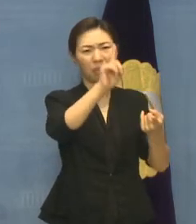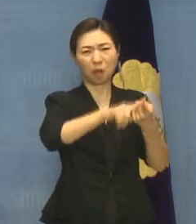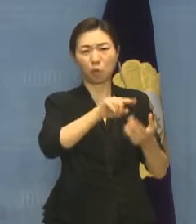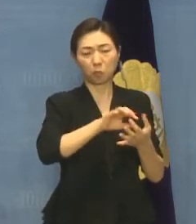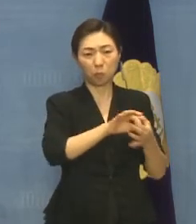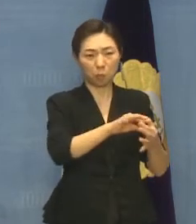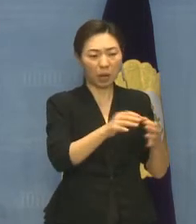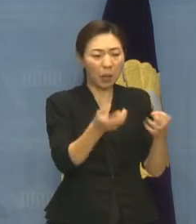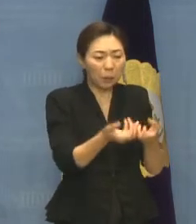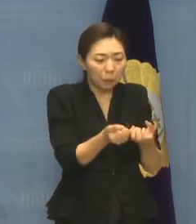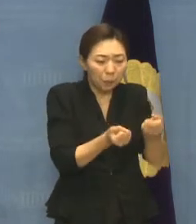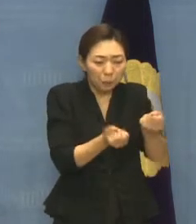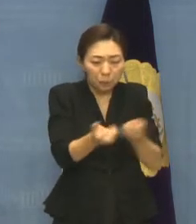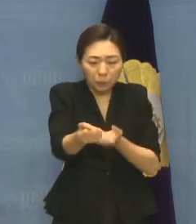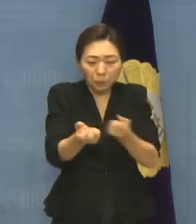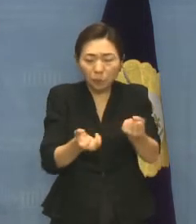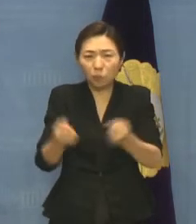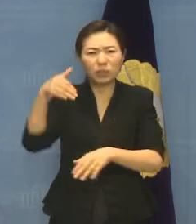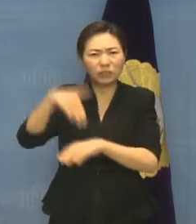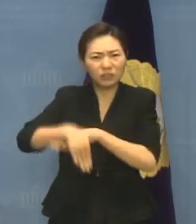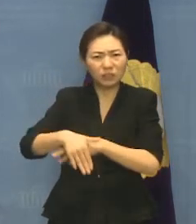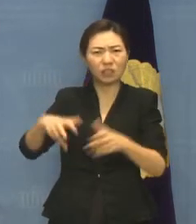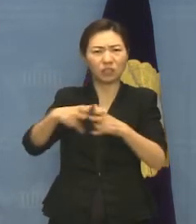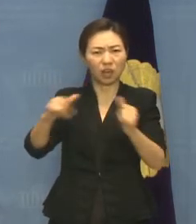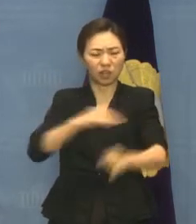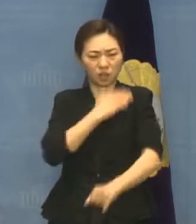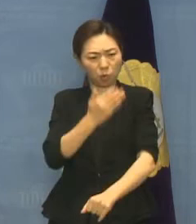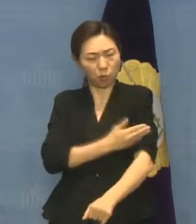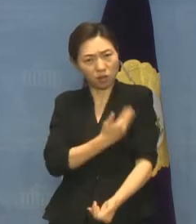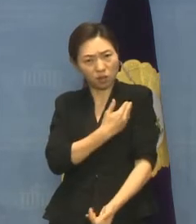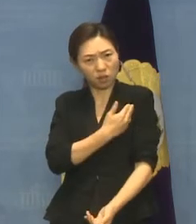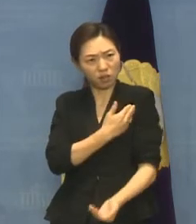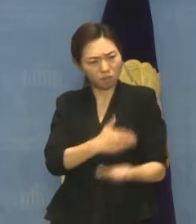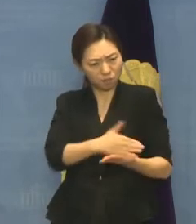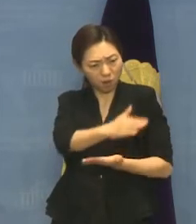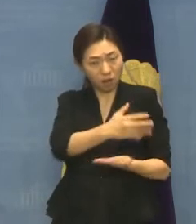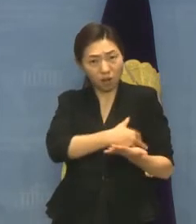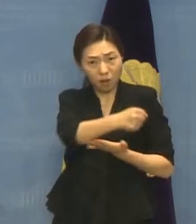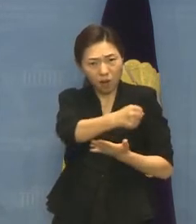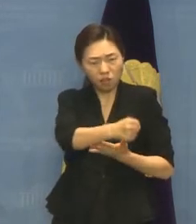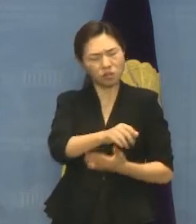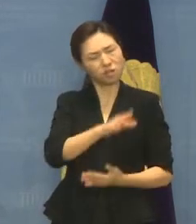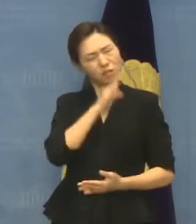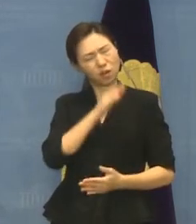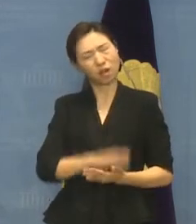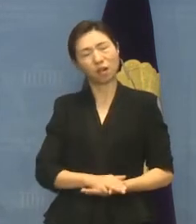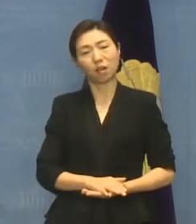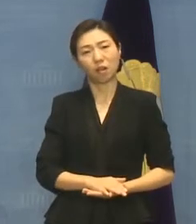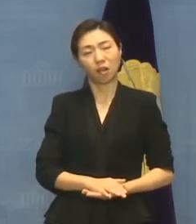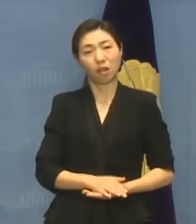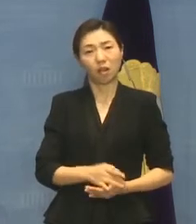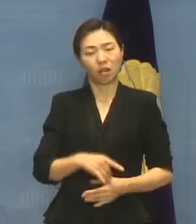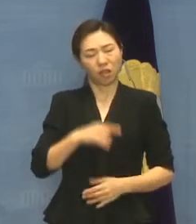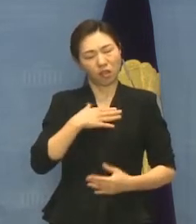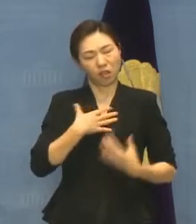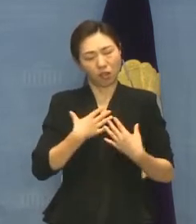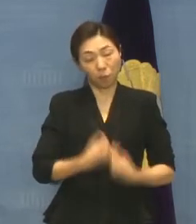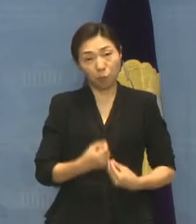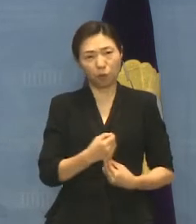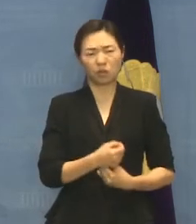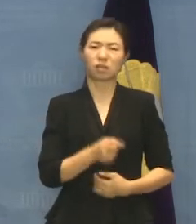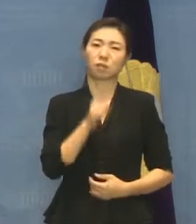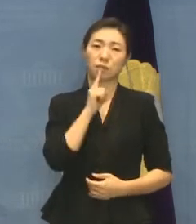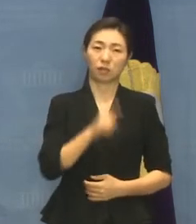장애인의 권리를 배제하는 기만적인 문제임을 제기하였습니다. 이번 최종견회에서는 한국